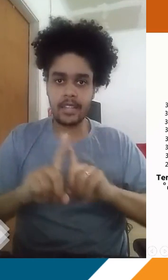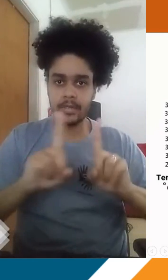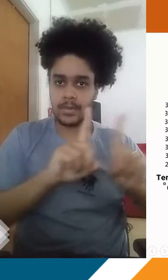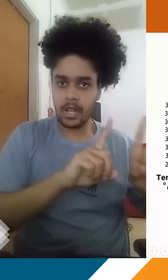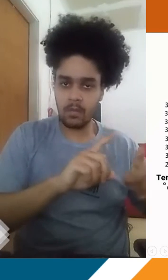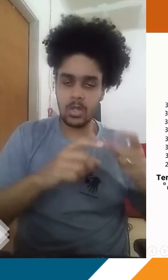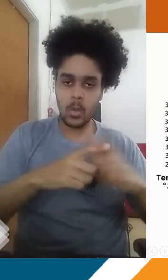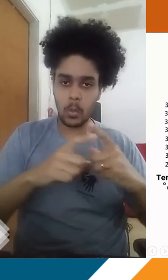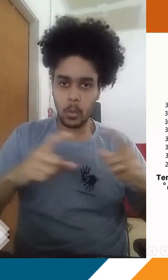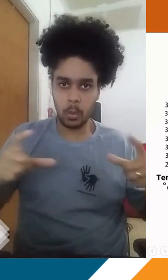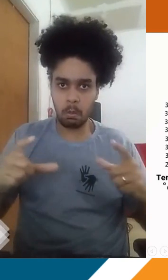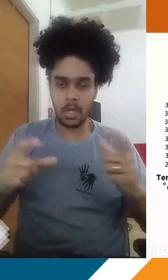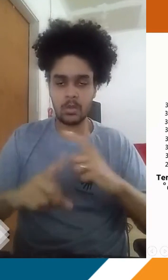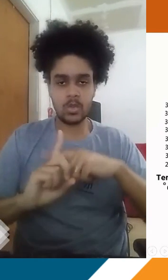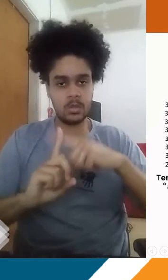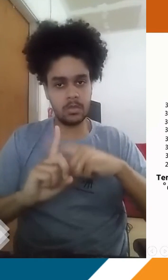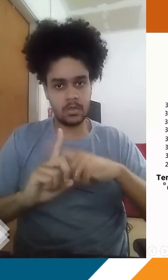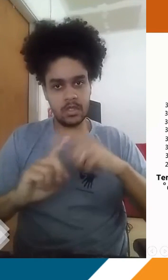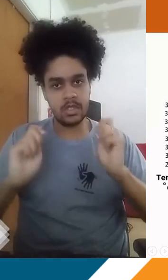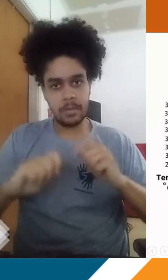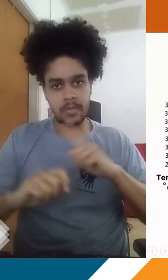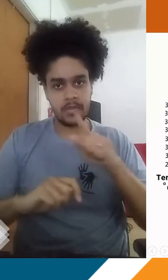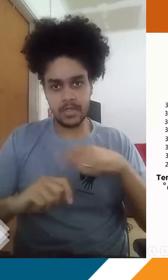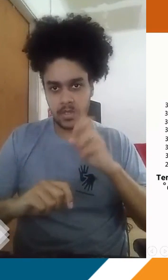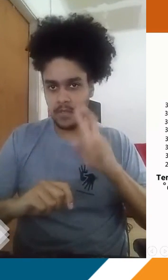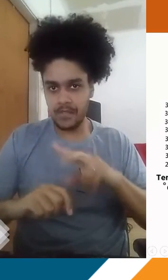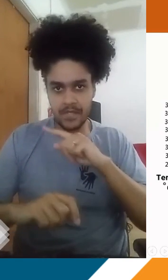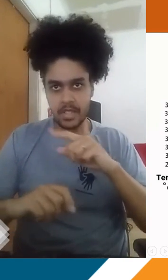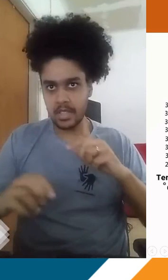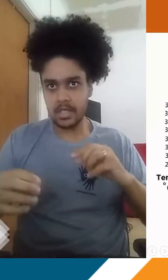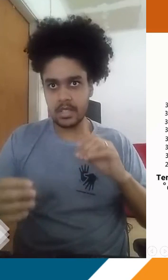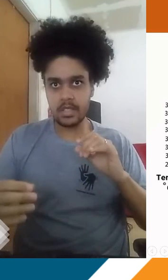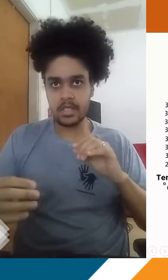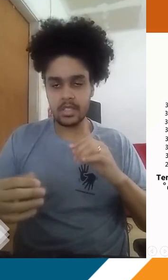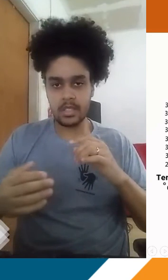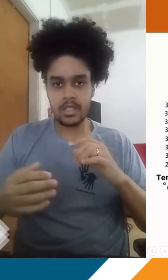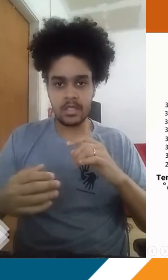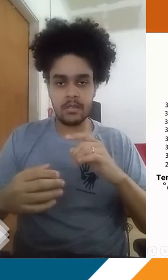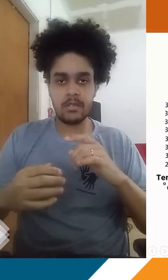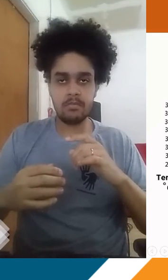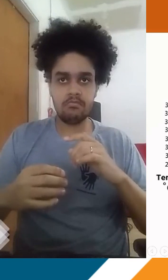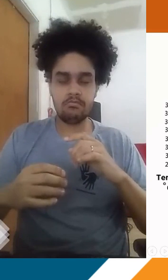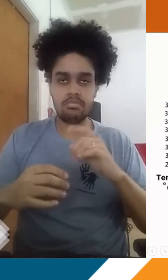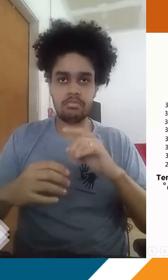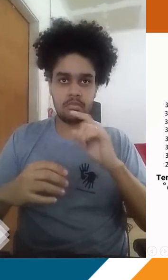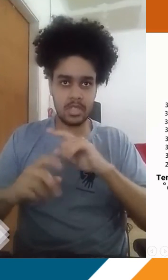Isso aqui seria um gráfico de aumento de temperatura. E como vocês podem ver nesse esquema, em determinados pontos da